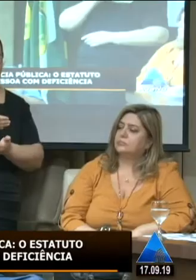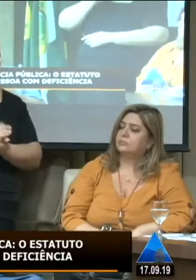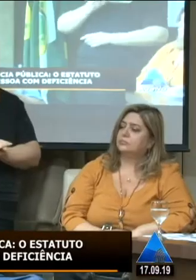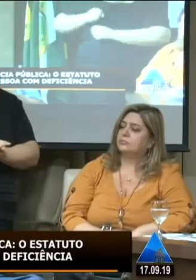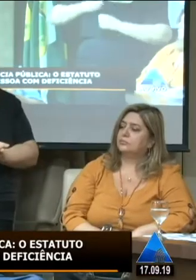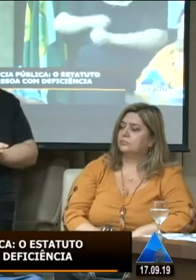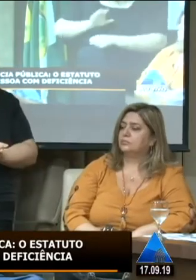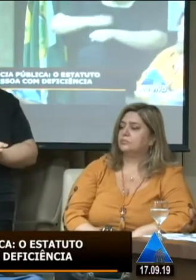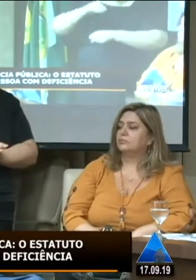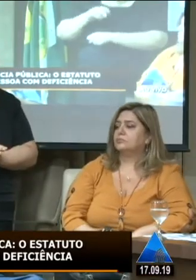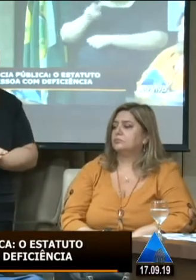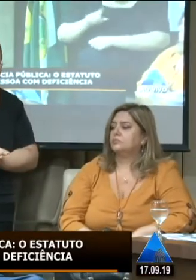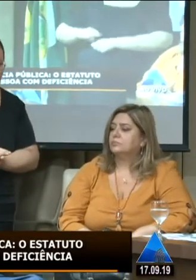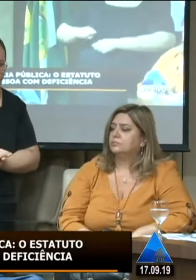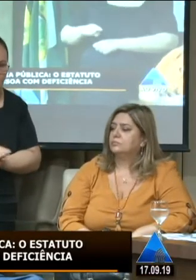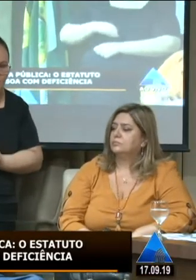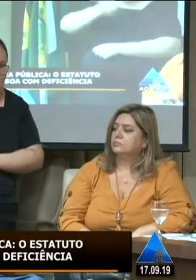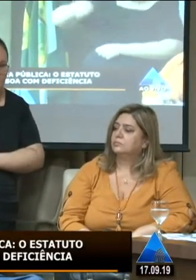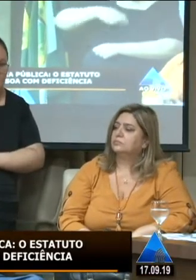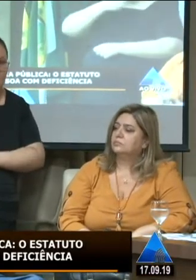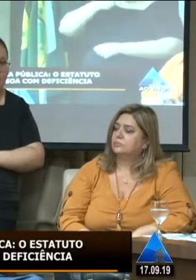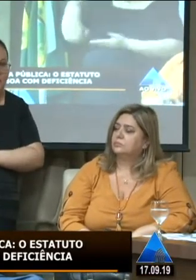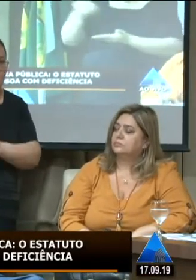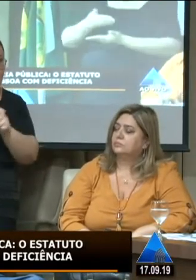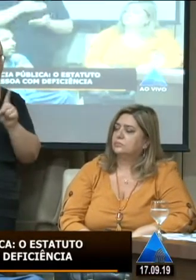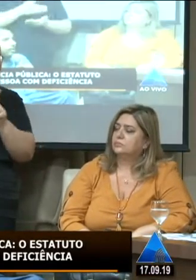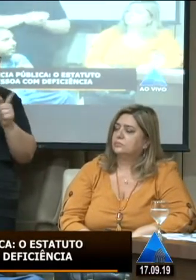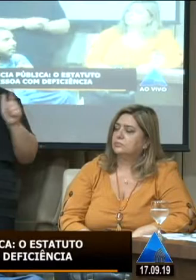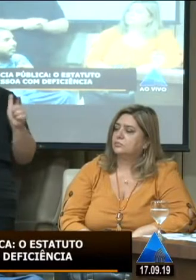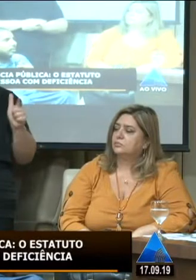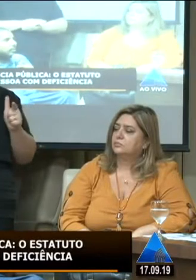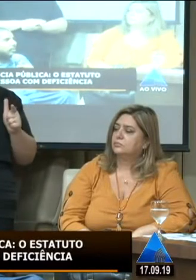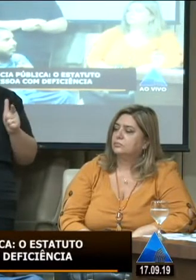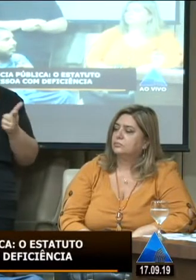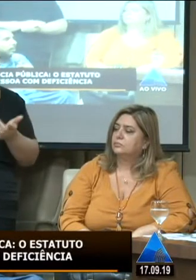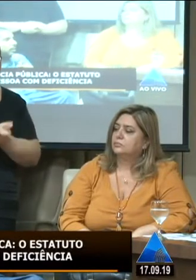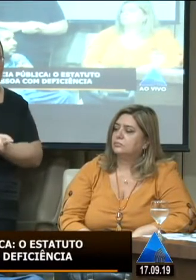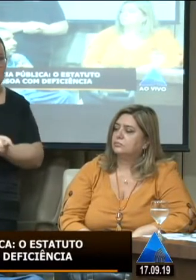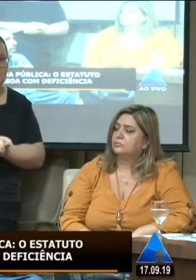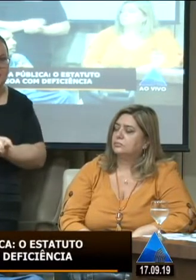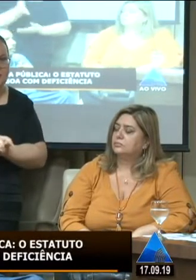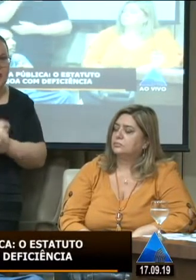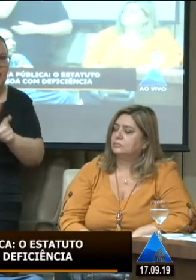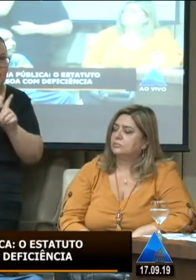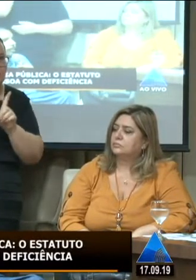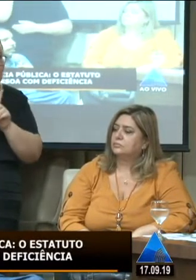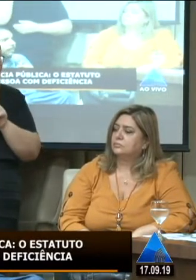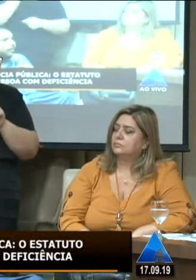esquecido pela sociedade maior pelo percentual maior da sociedade